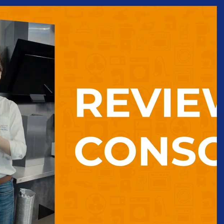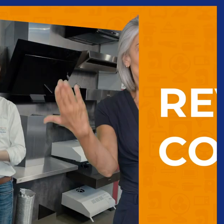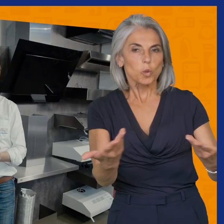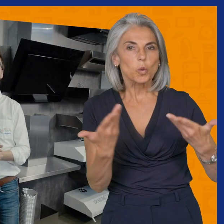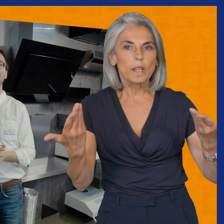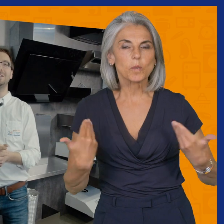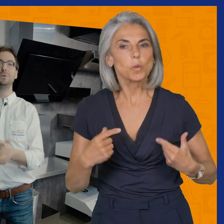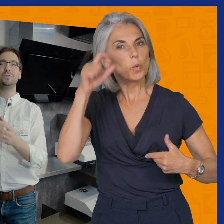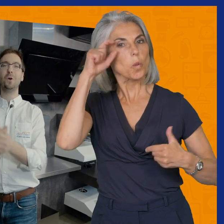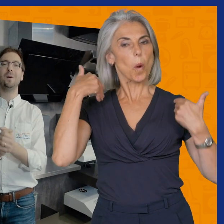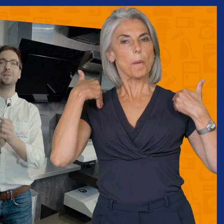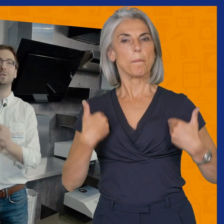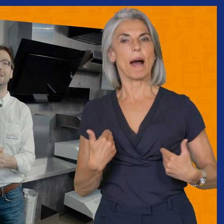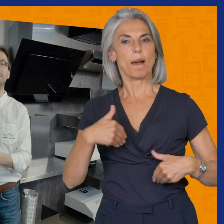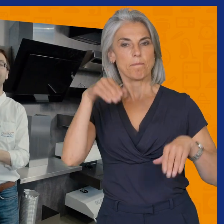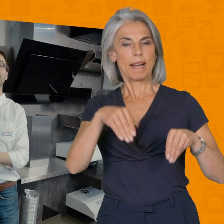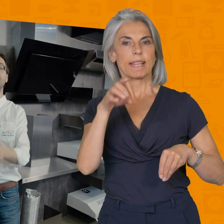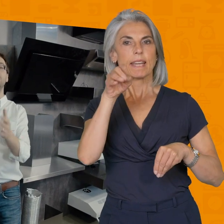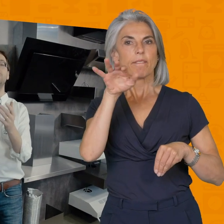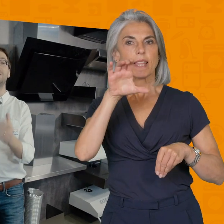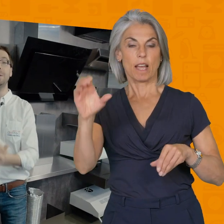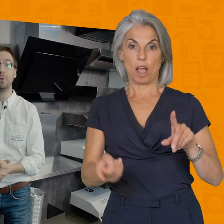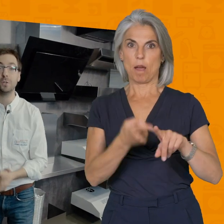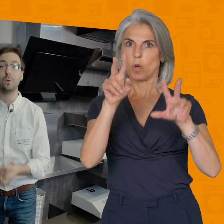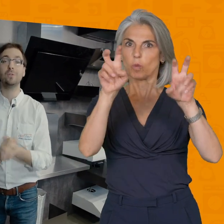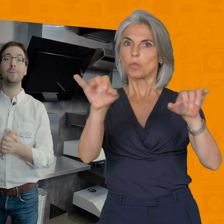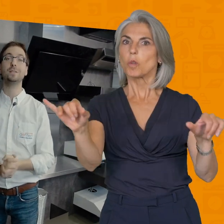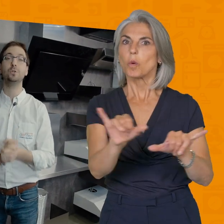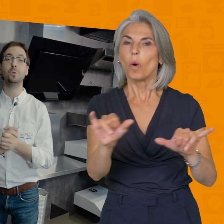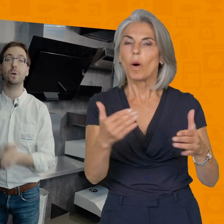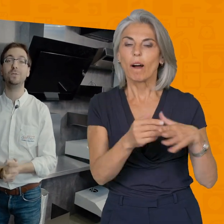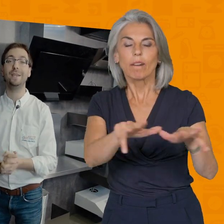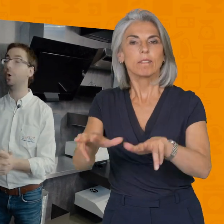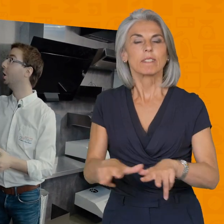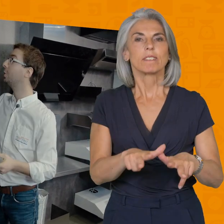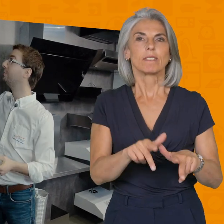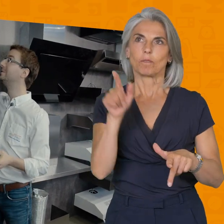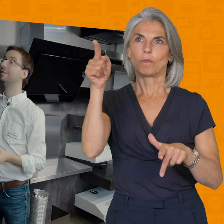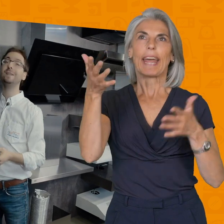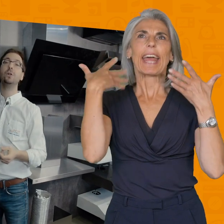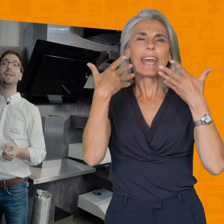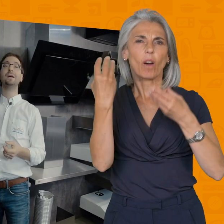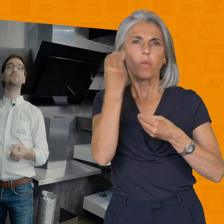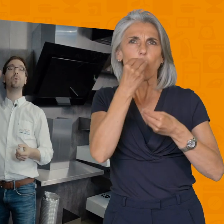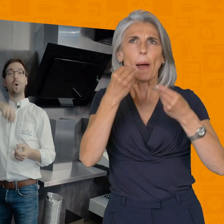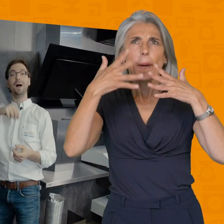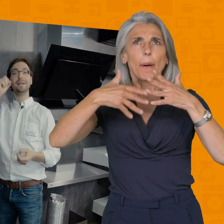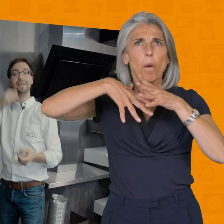bonjour à toutes et tous thomas de chez défitec un sujet important qu'on va aborder aujourd'hui en vidéo quand vous avez de l'air froid qui